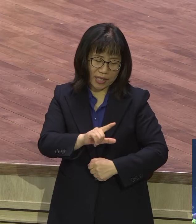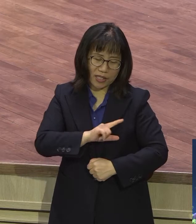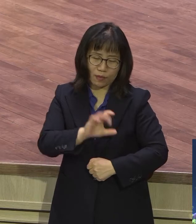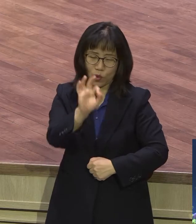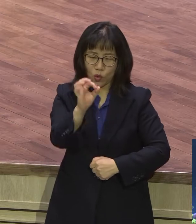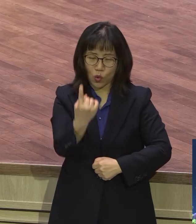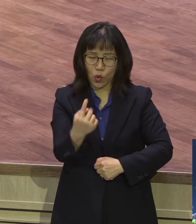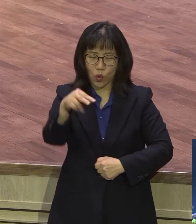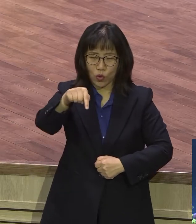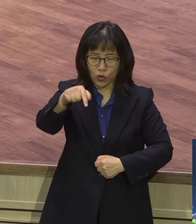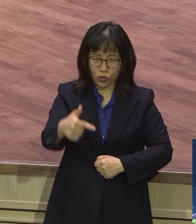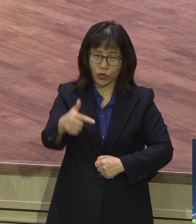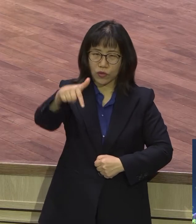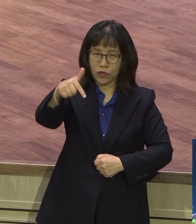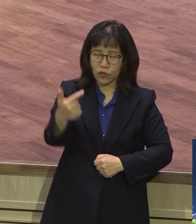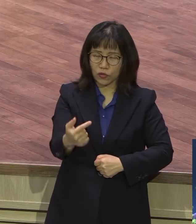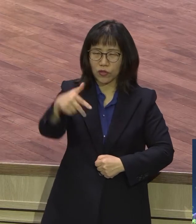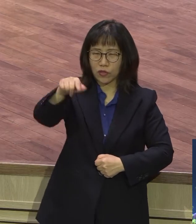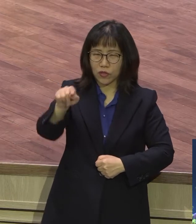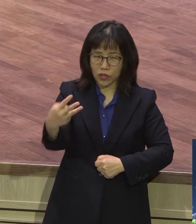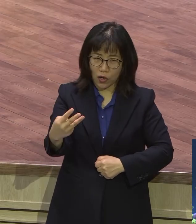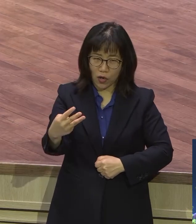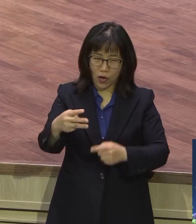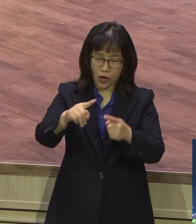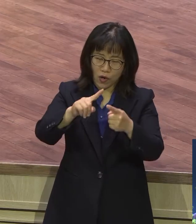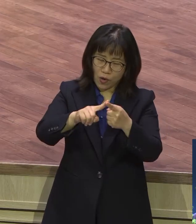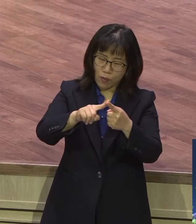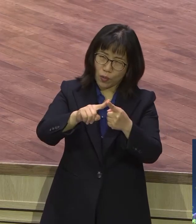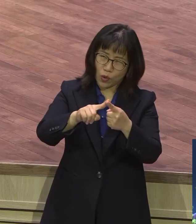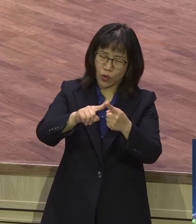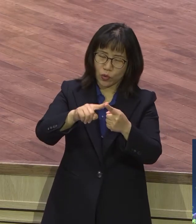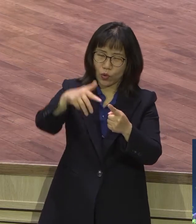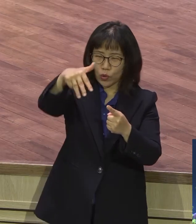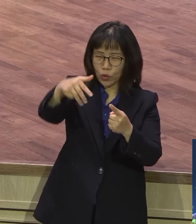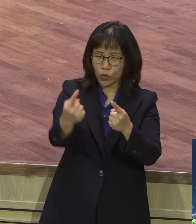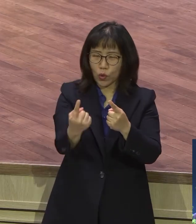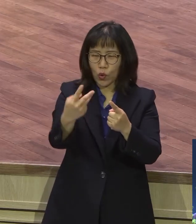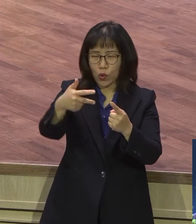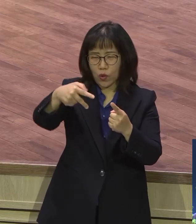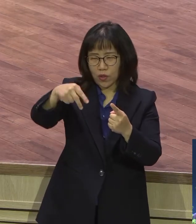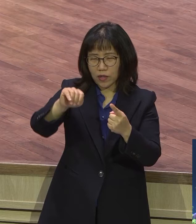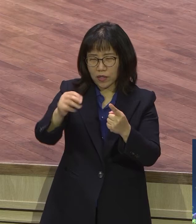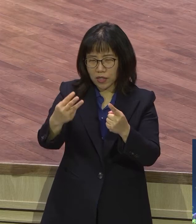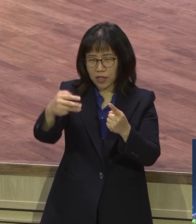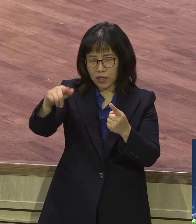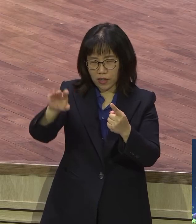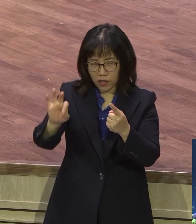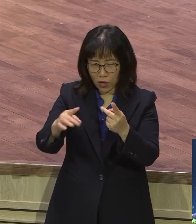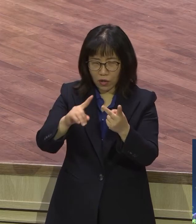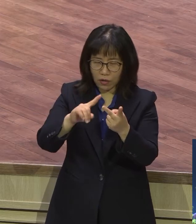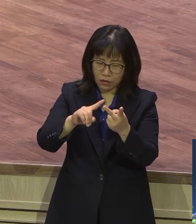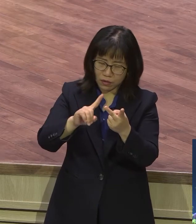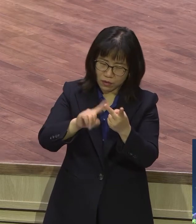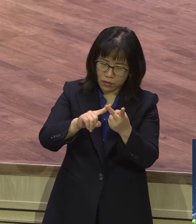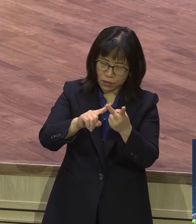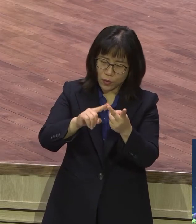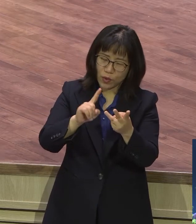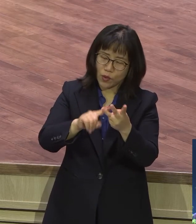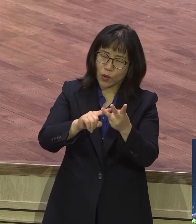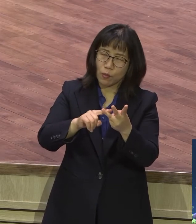첫 수학에 지키는 절기여서 초실절 6월절 후에 7주를 지나고 지킨다. 그래서 칠칠절 이라고도 합니다.